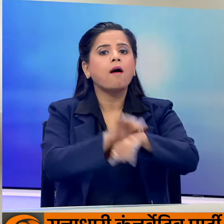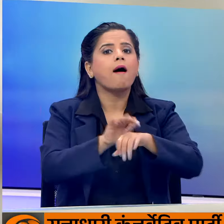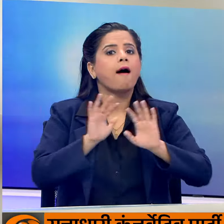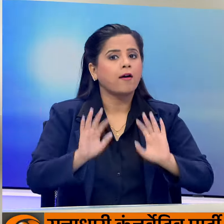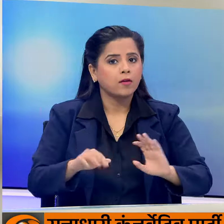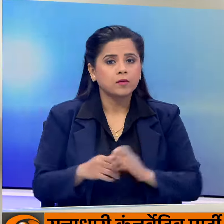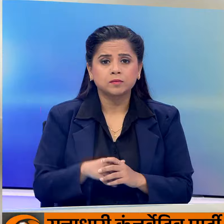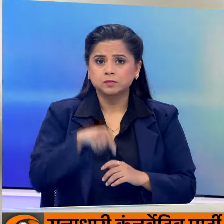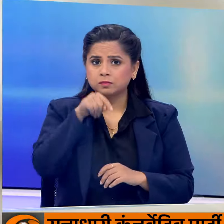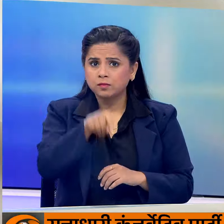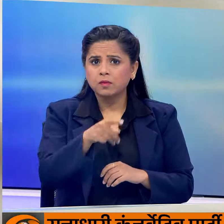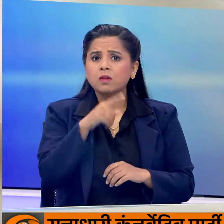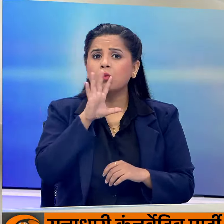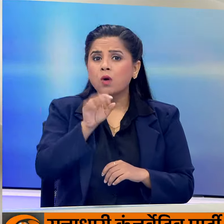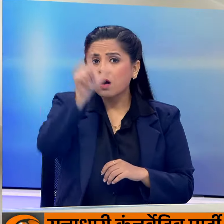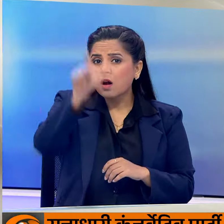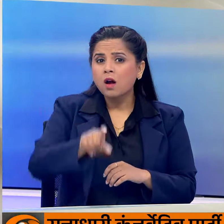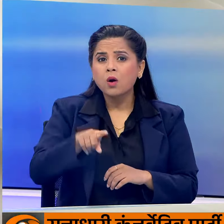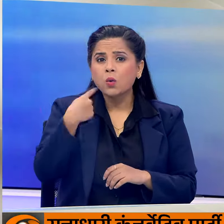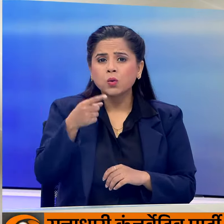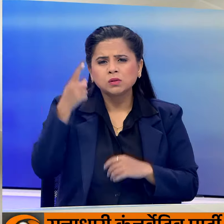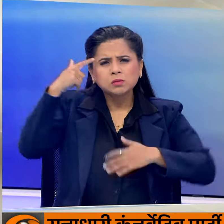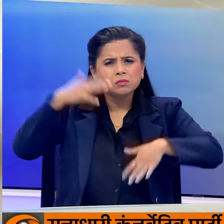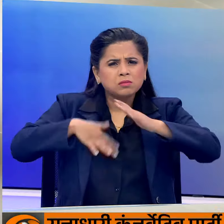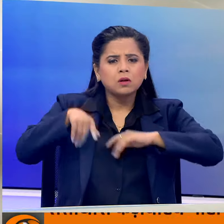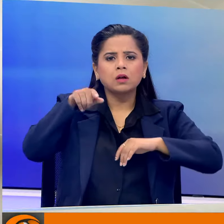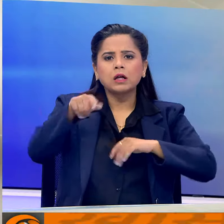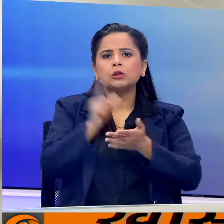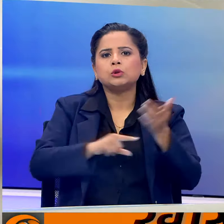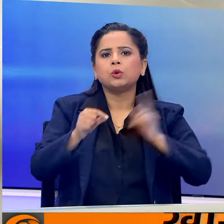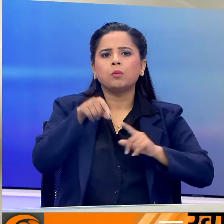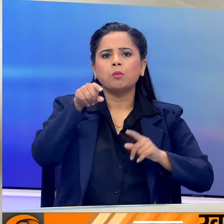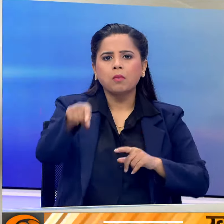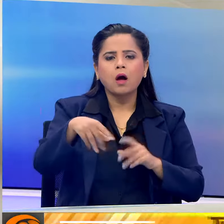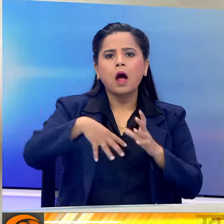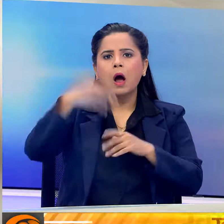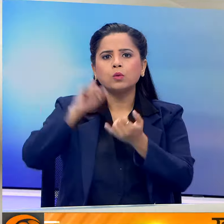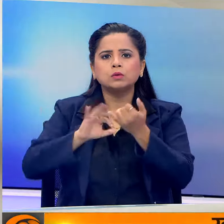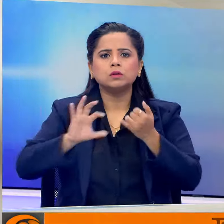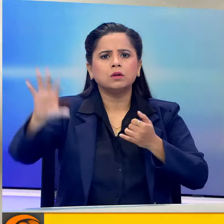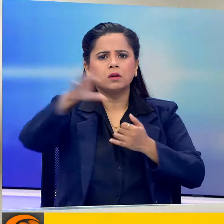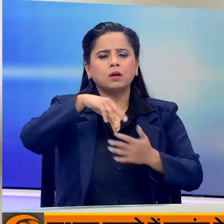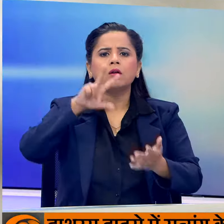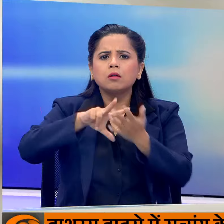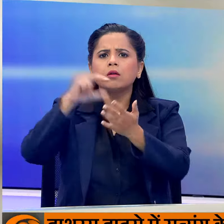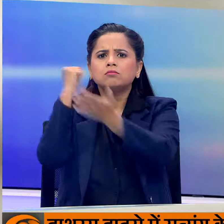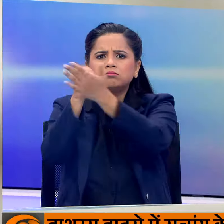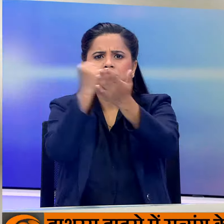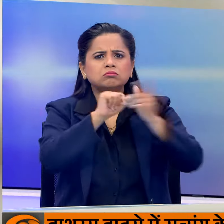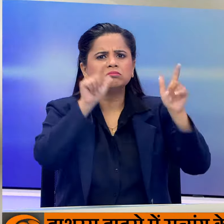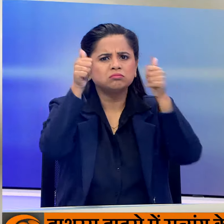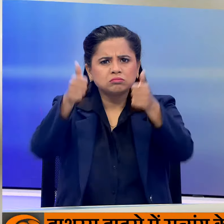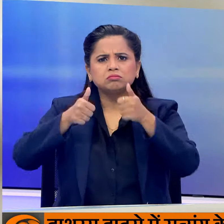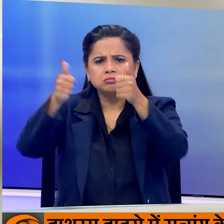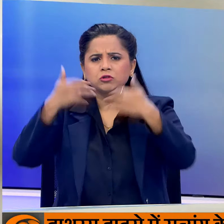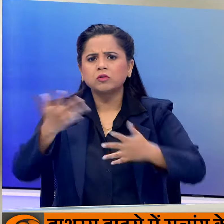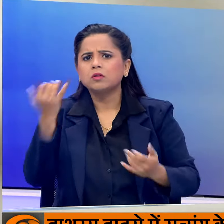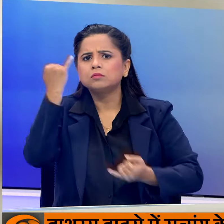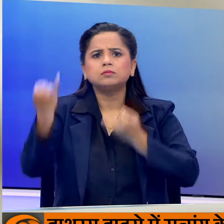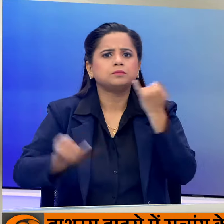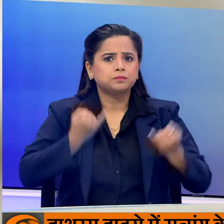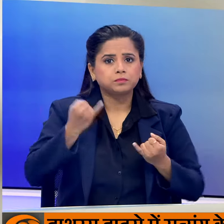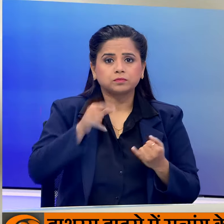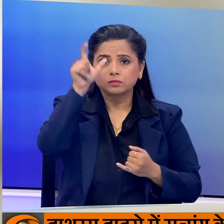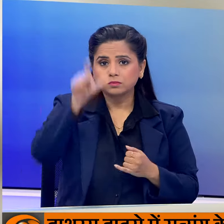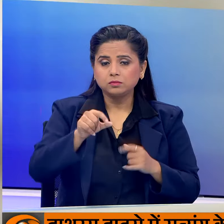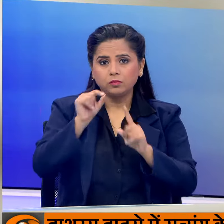वही मुख्यारोपी की तलाश में उतरप्रदेश समेथ बहारी राज्यों में भी छापे मारे जा रही है मुख्यारोपी